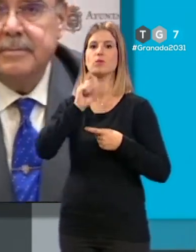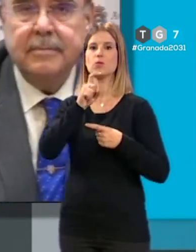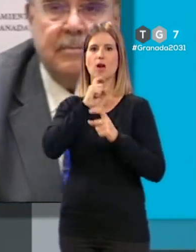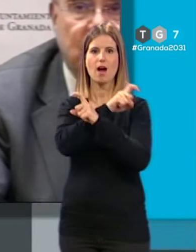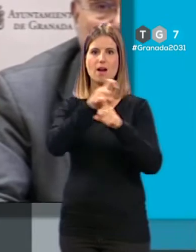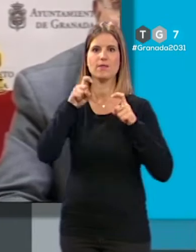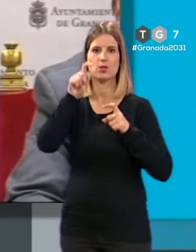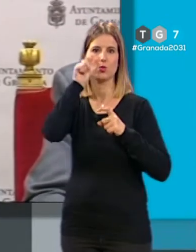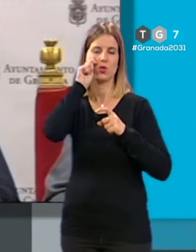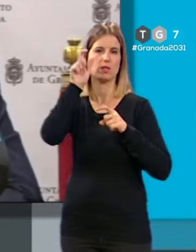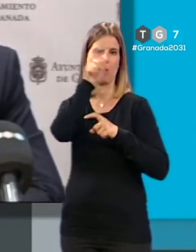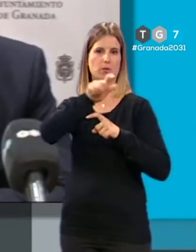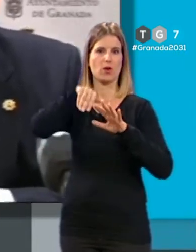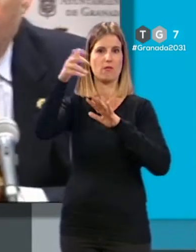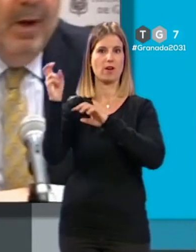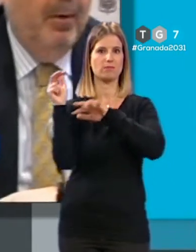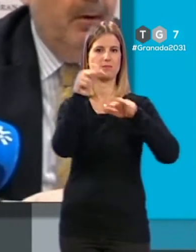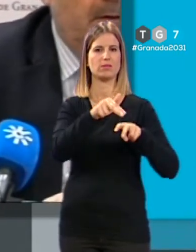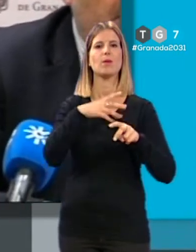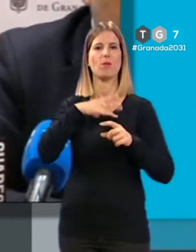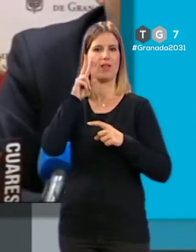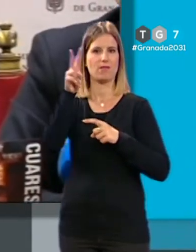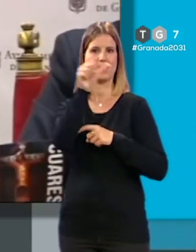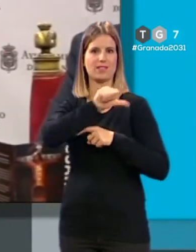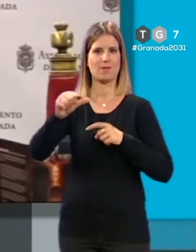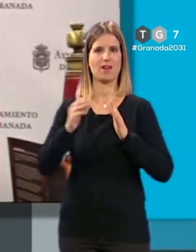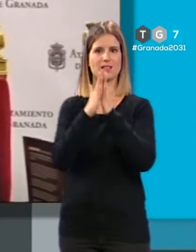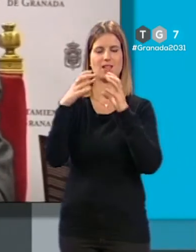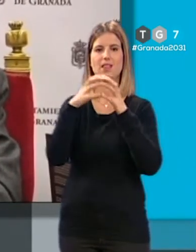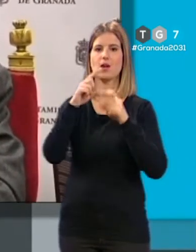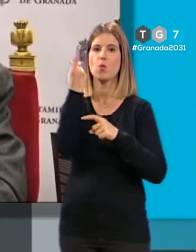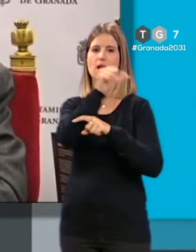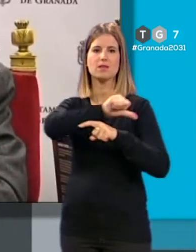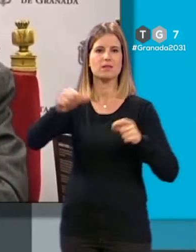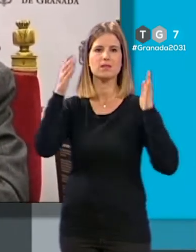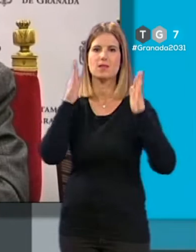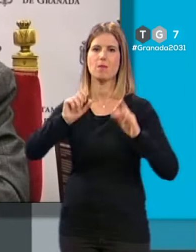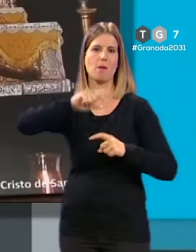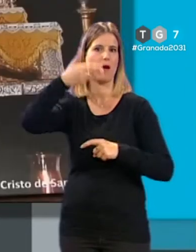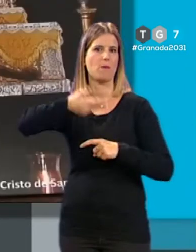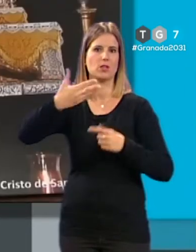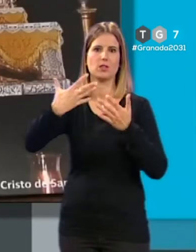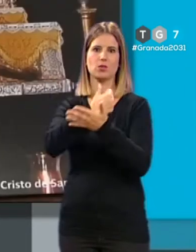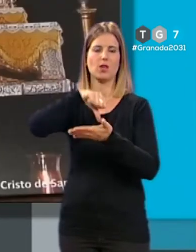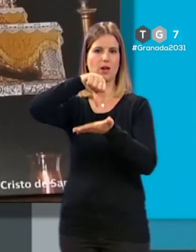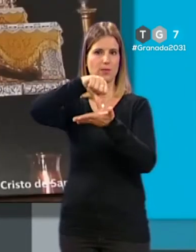turistas o foráneos pueden encontrarse en la Semana Santa de Granada, una de las semanas más relevantes de la ciudad.